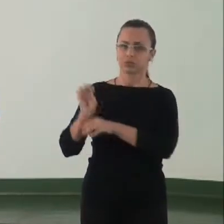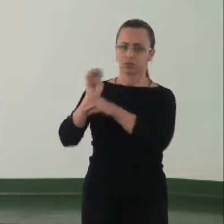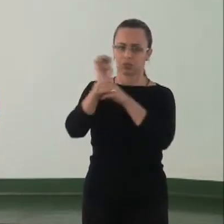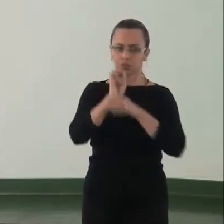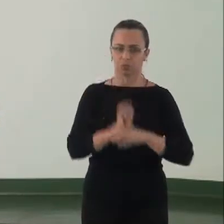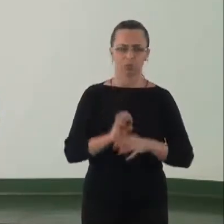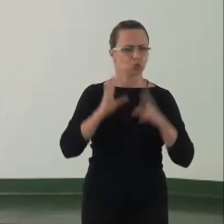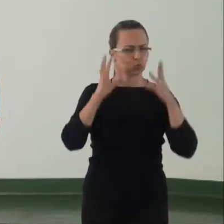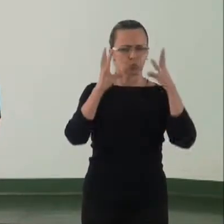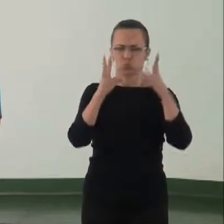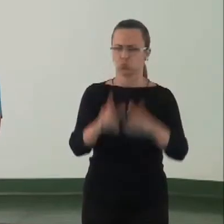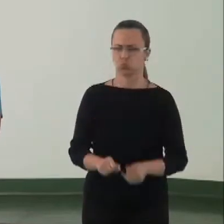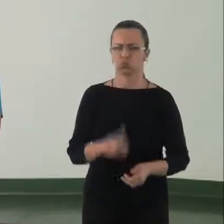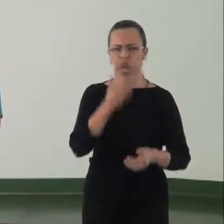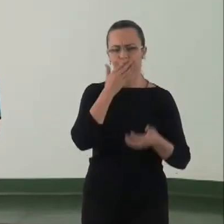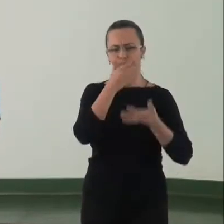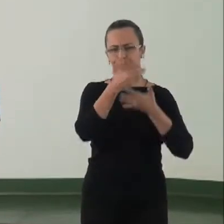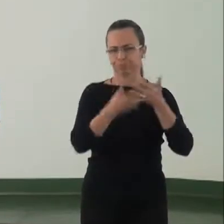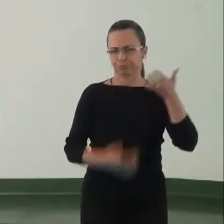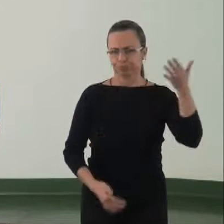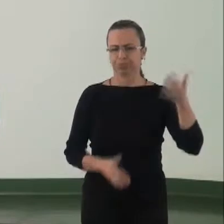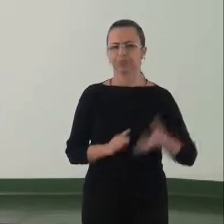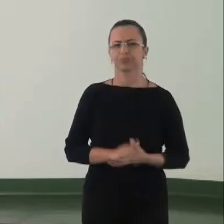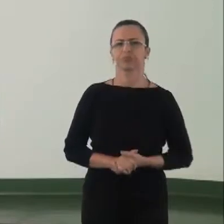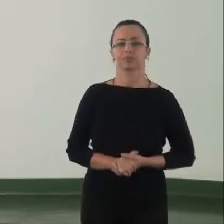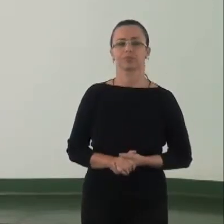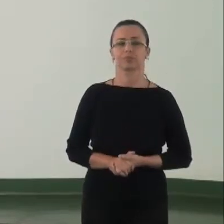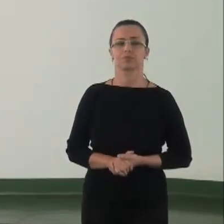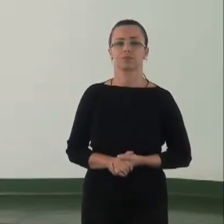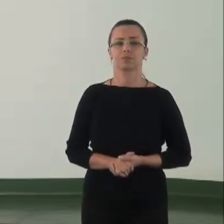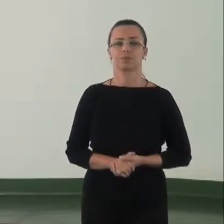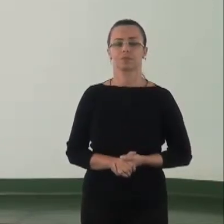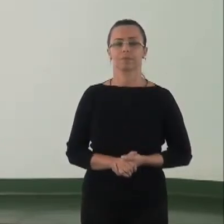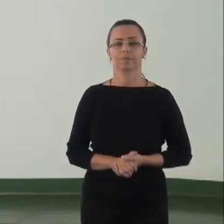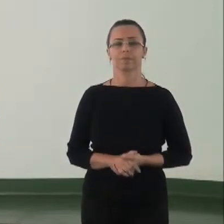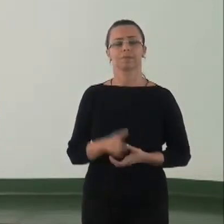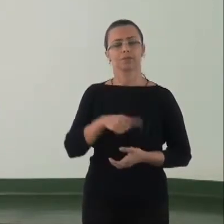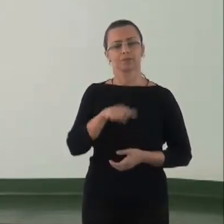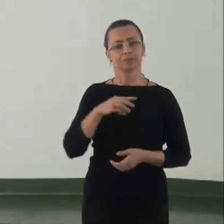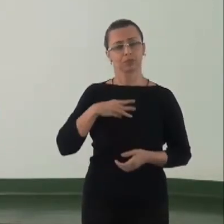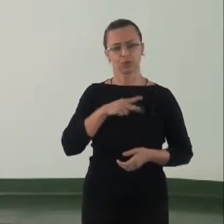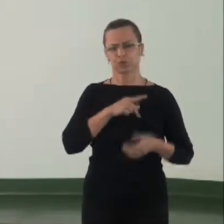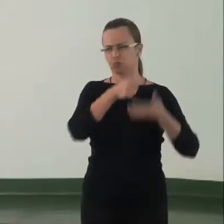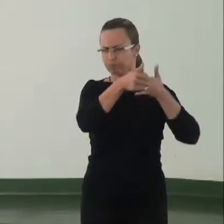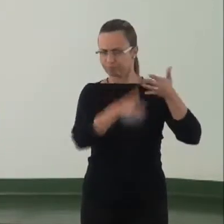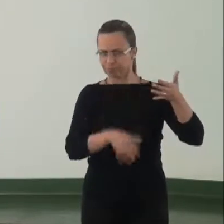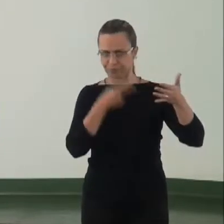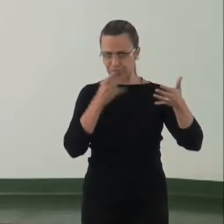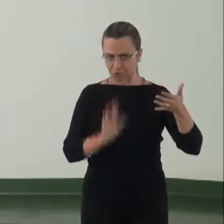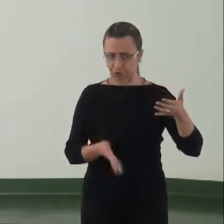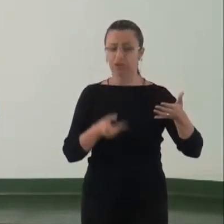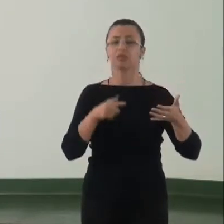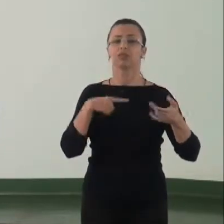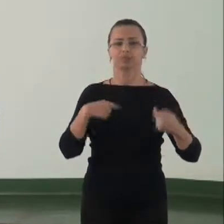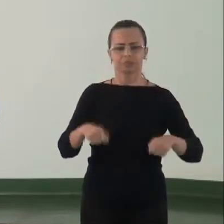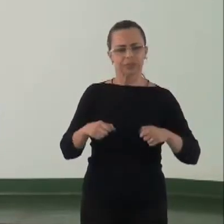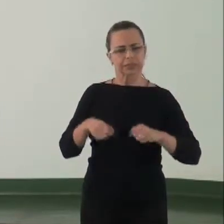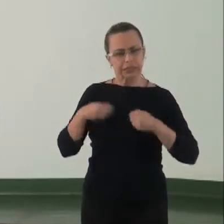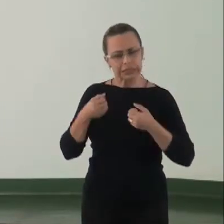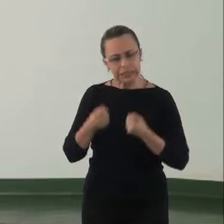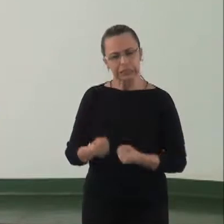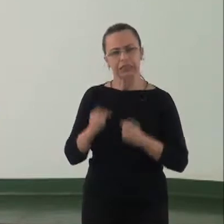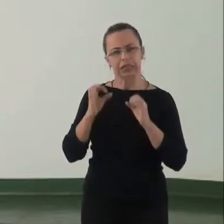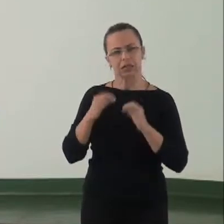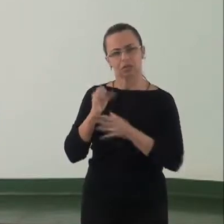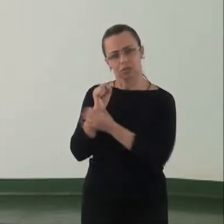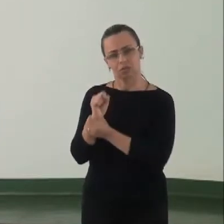todo o conjunto. Então, que o Ministério Público, nessa gama, atue no sentido de garantir à população direito à informação